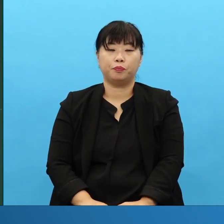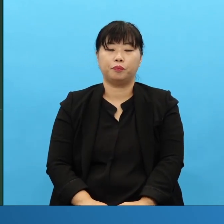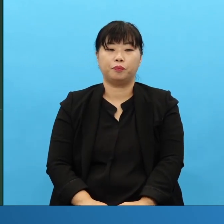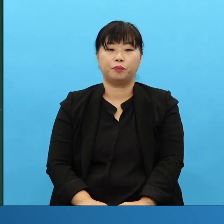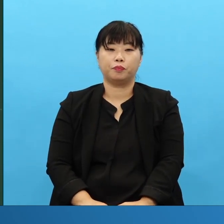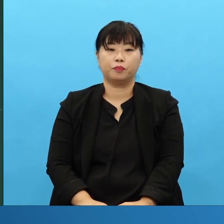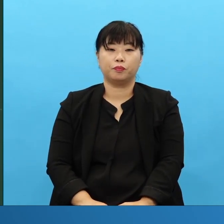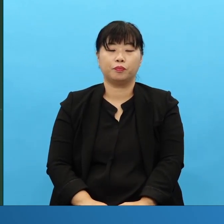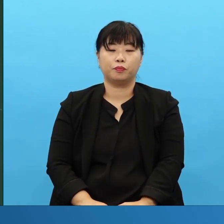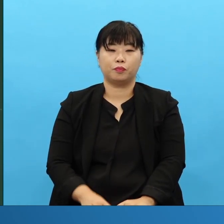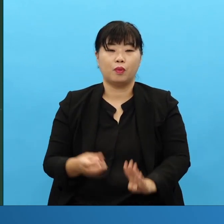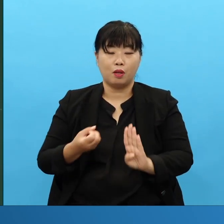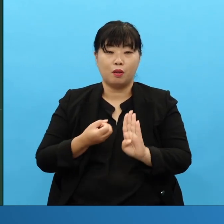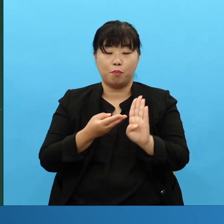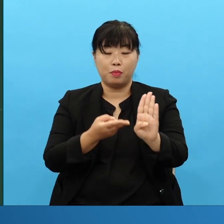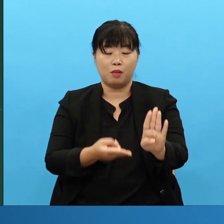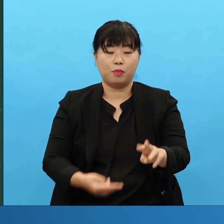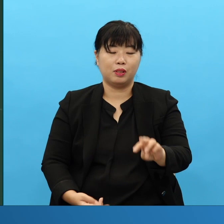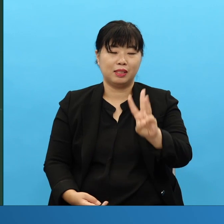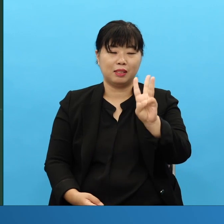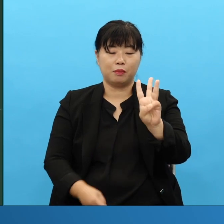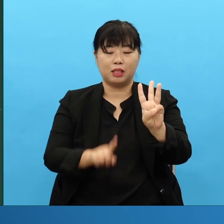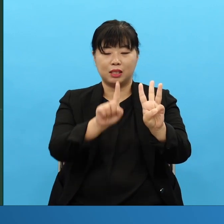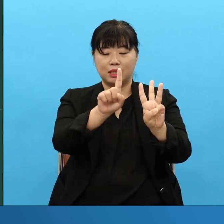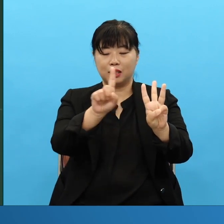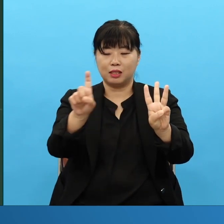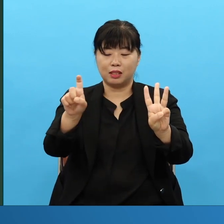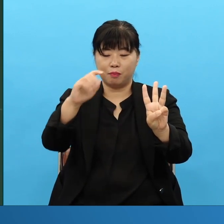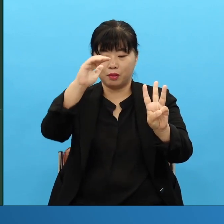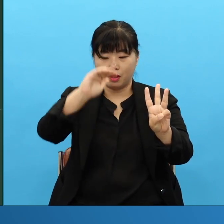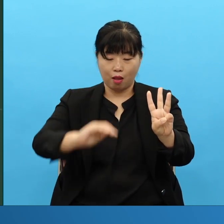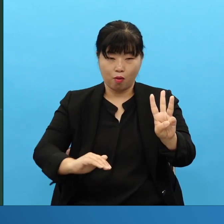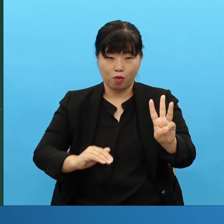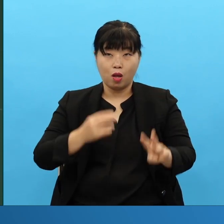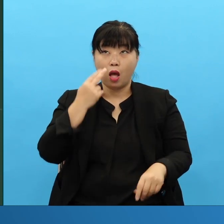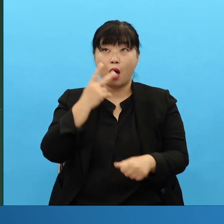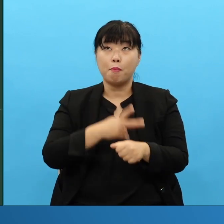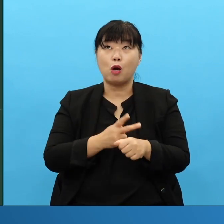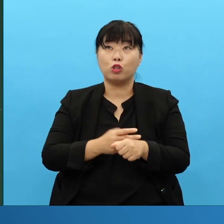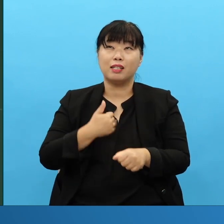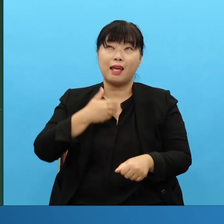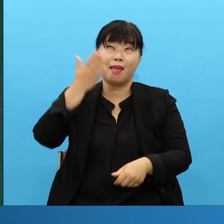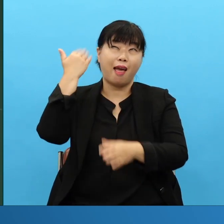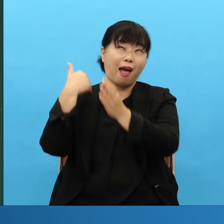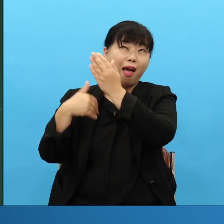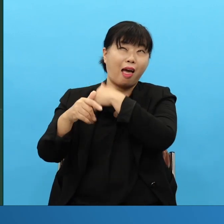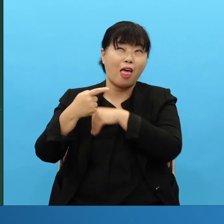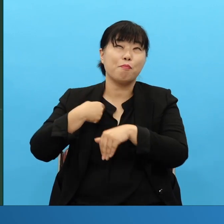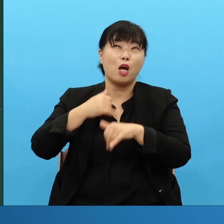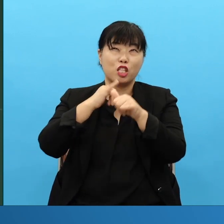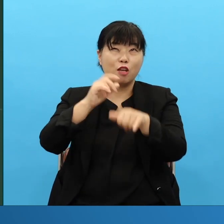빌리브 3장 1절에 10절에 바울이 자기에 대한 자랑을 한 게 아니고 자기 거 얘기를 했습니다